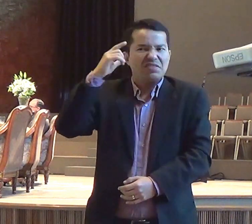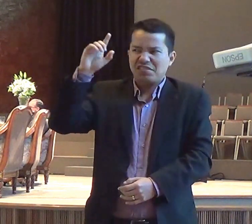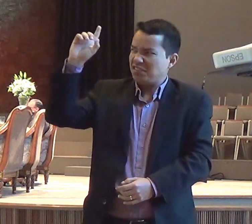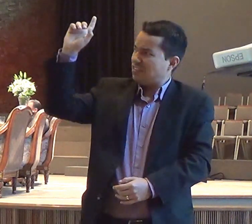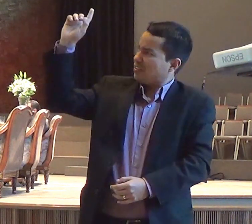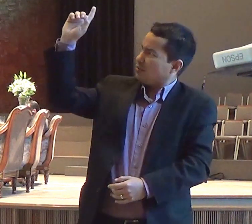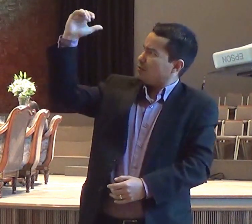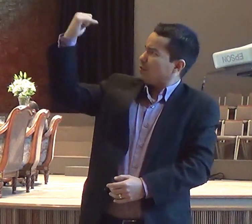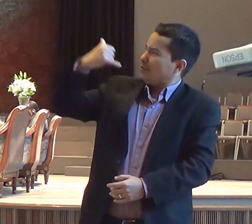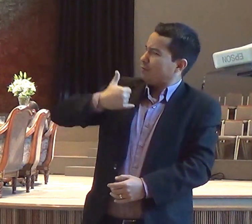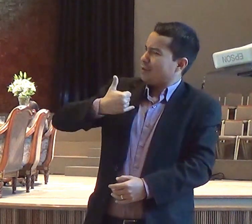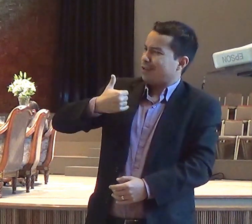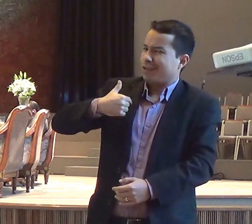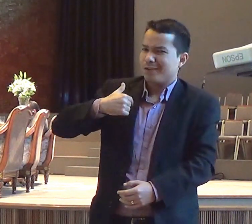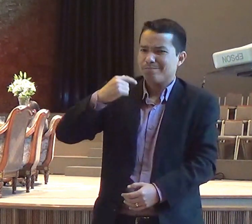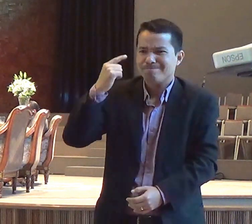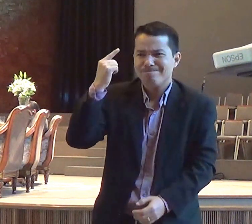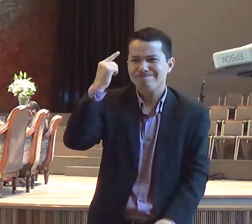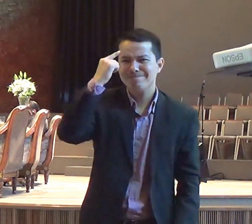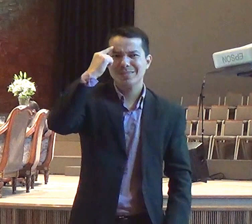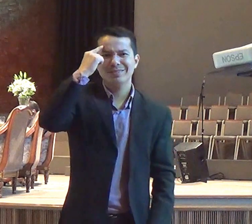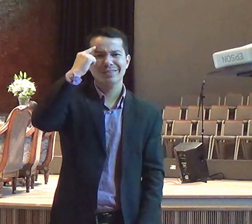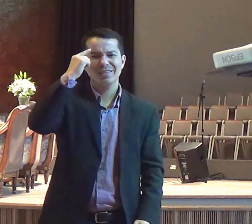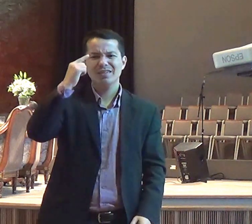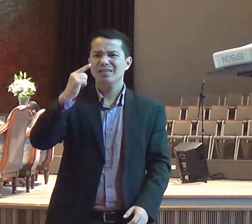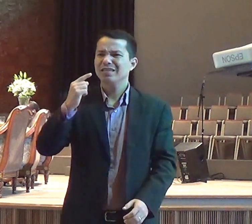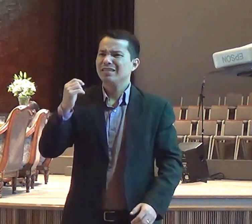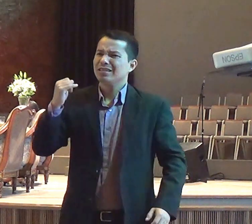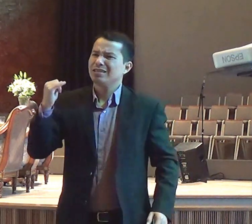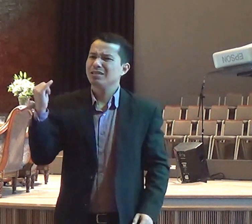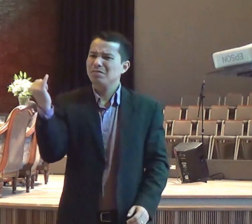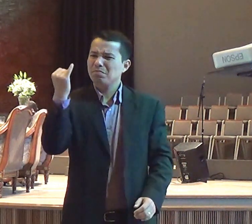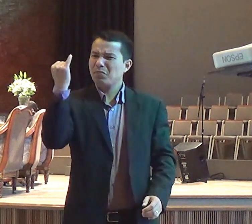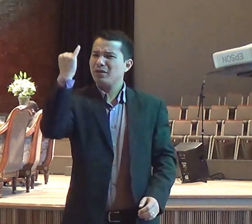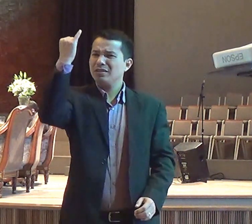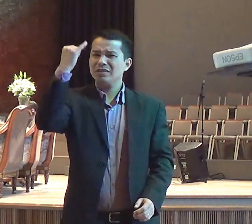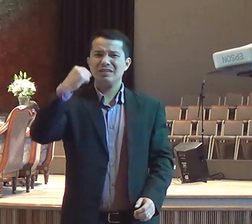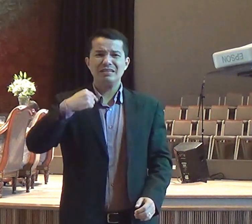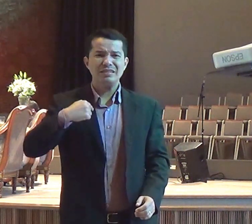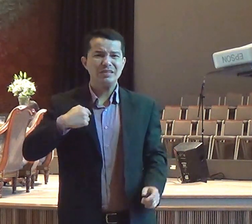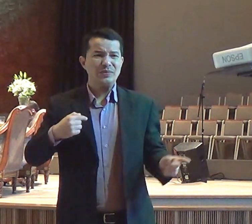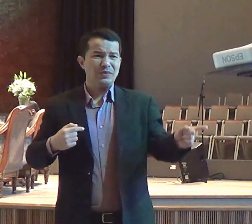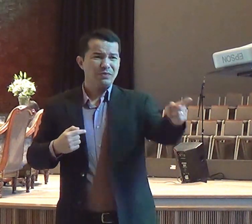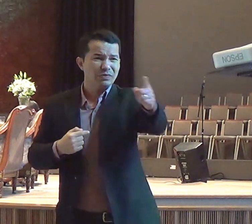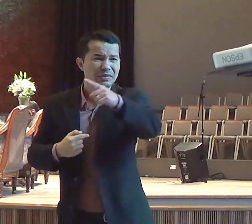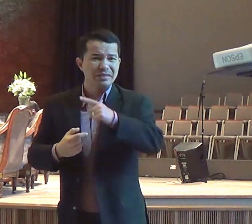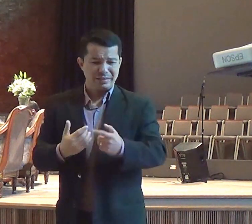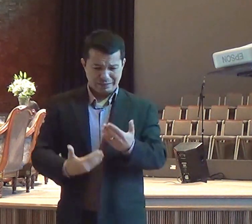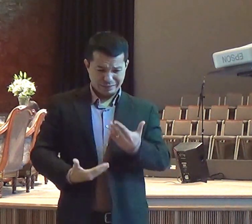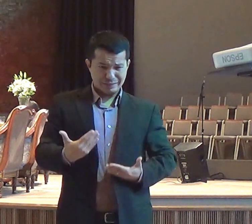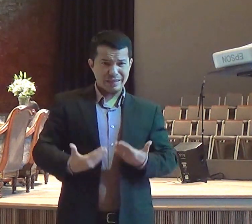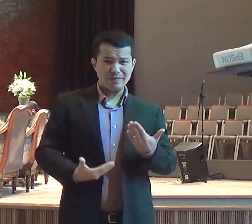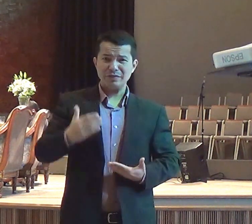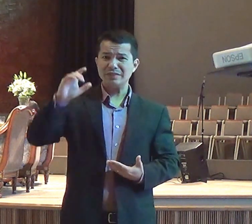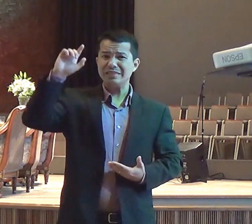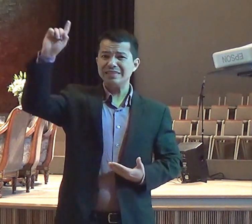me fez lembrar quão importante é para um servo de Deus poder discernir,